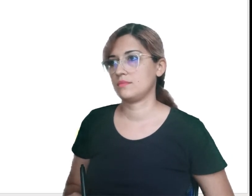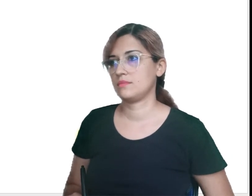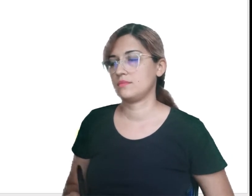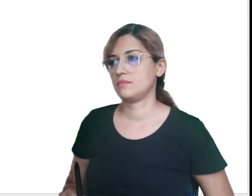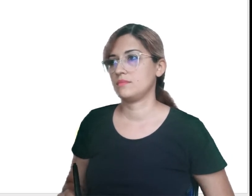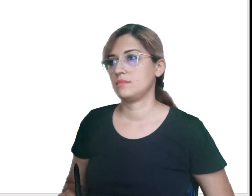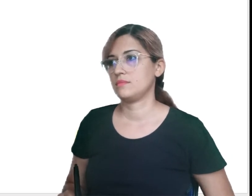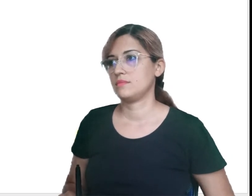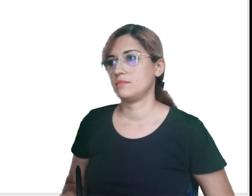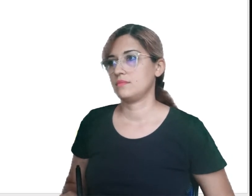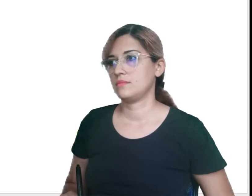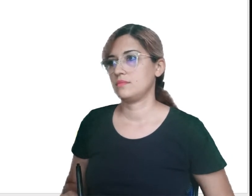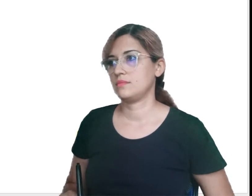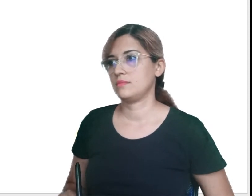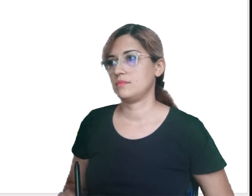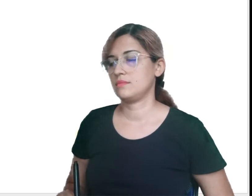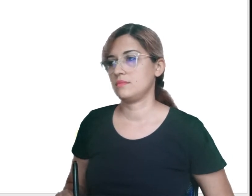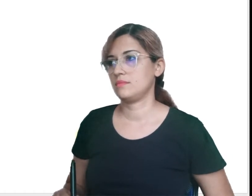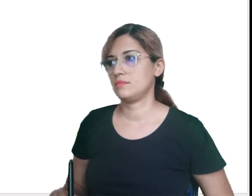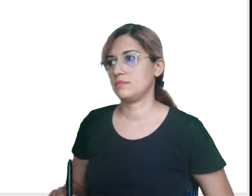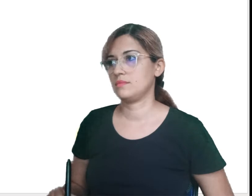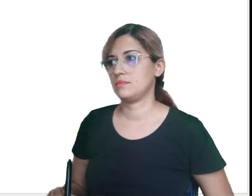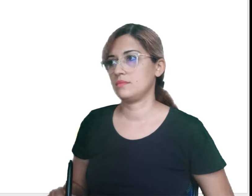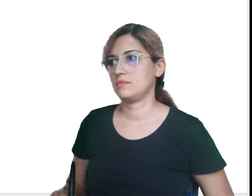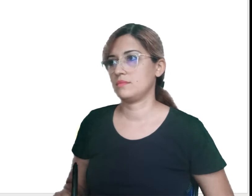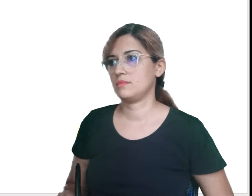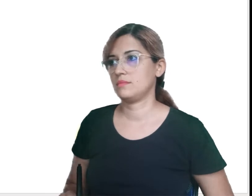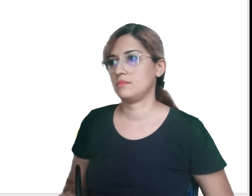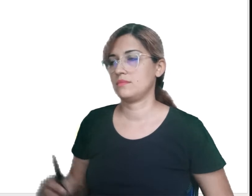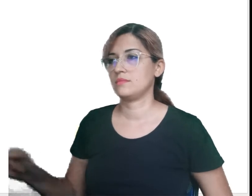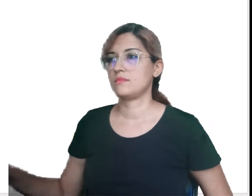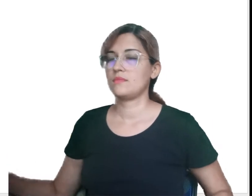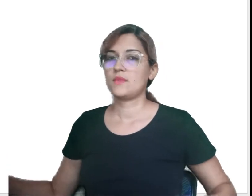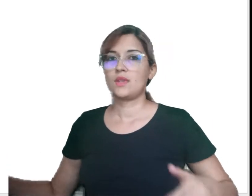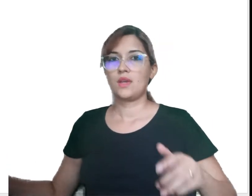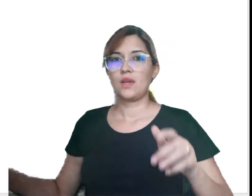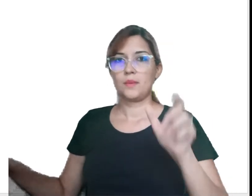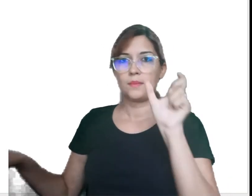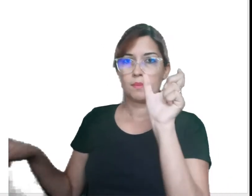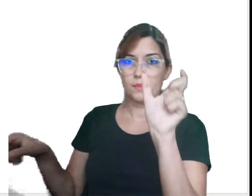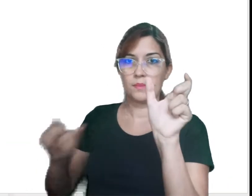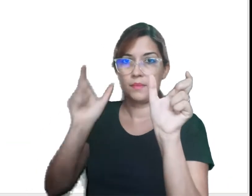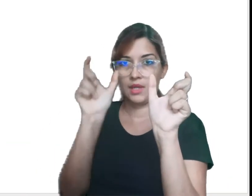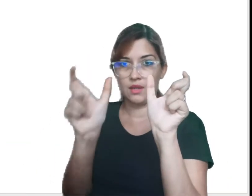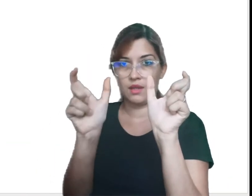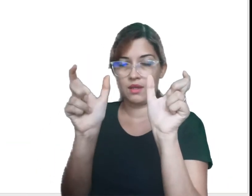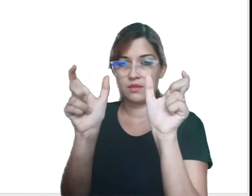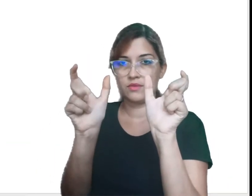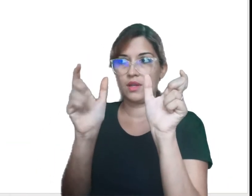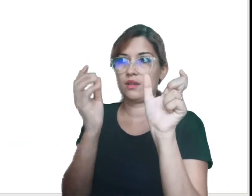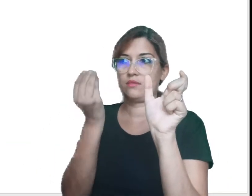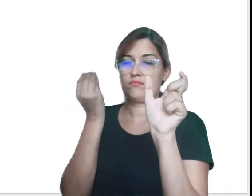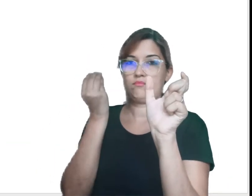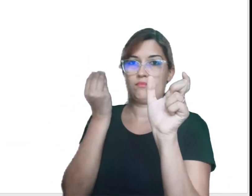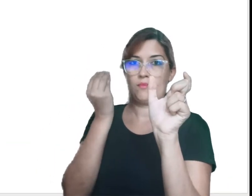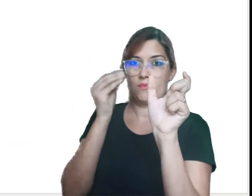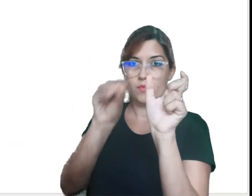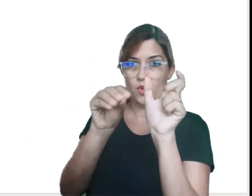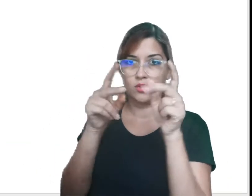Então, ela está ligando o verbo é ao país de onde ela veio, né? Os Estados